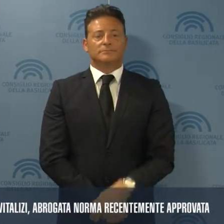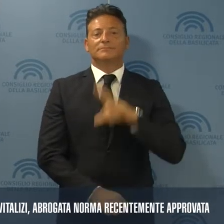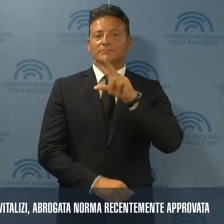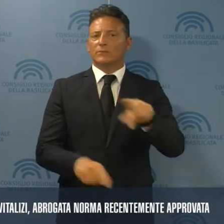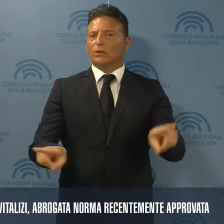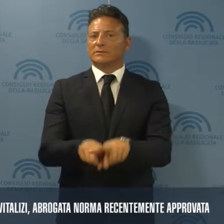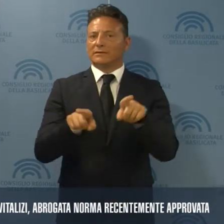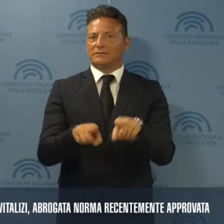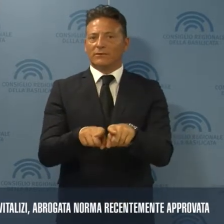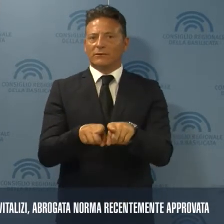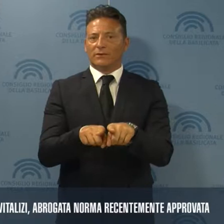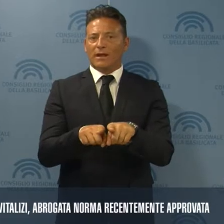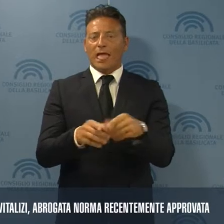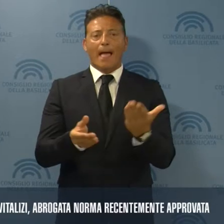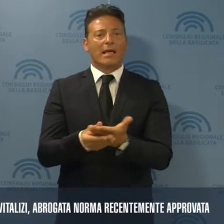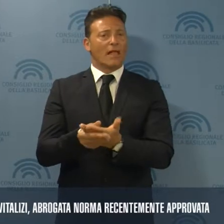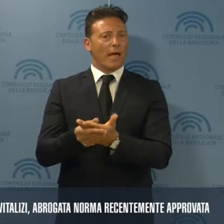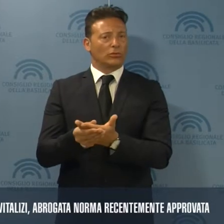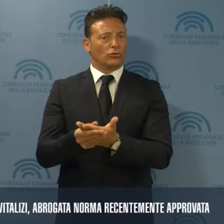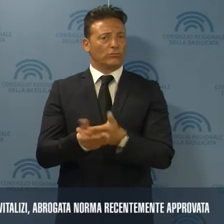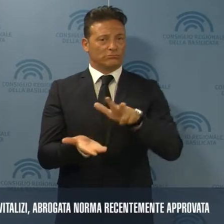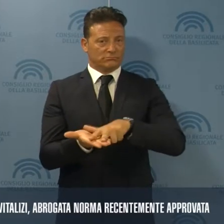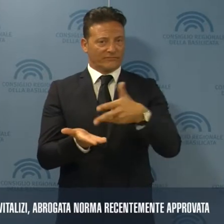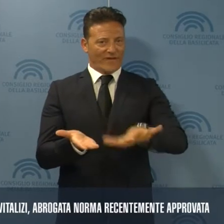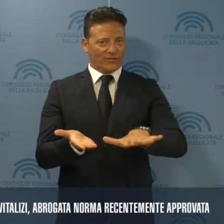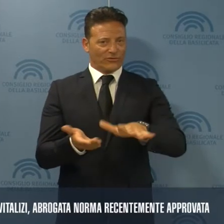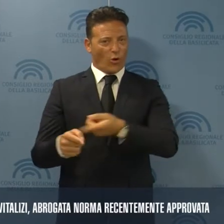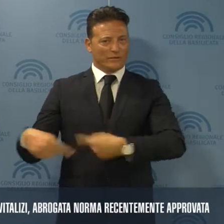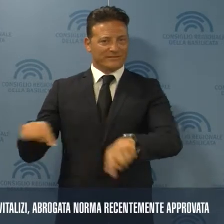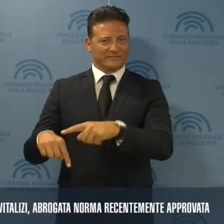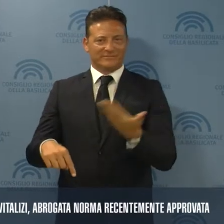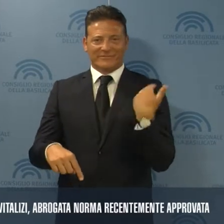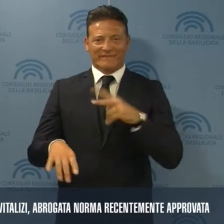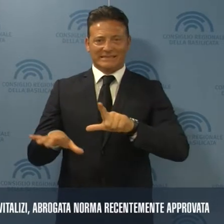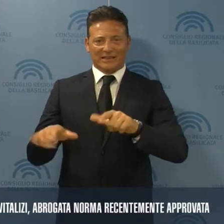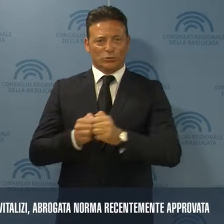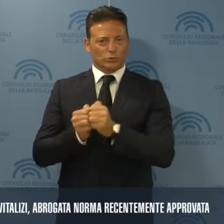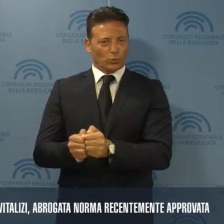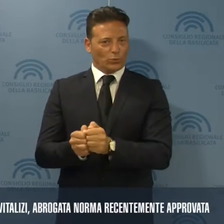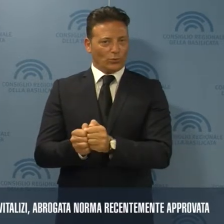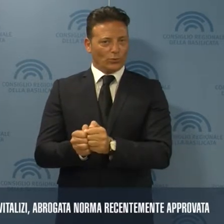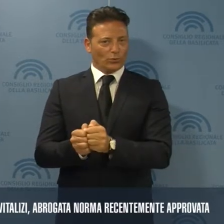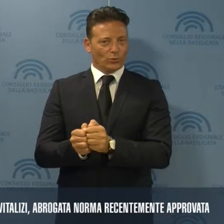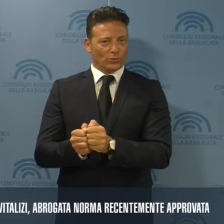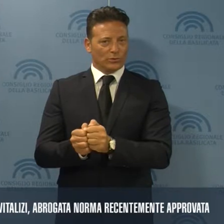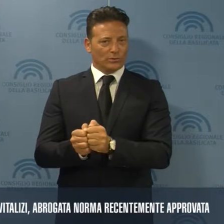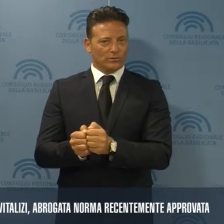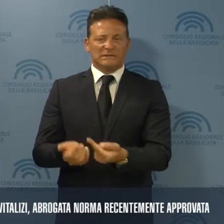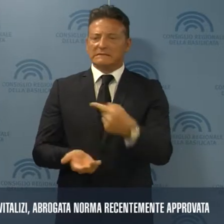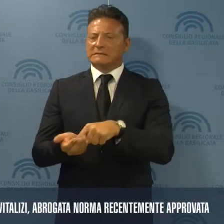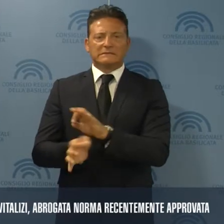ribadendo che con l'emendamento approvato nella seduta del 27 giugno non si